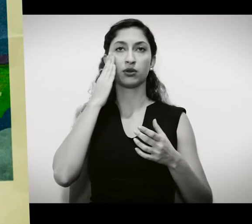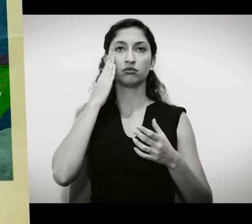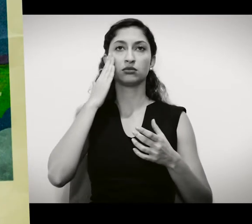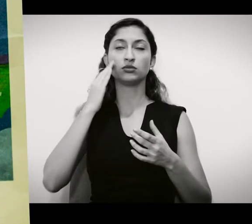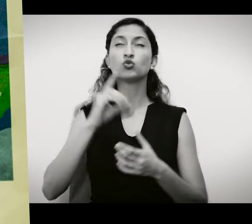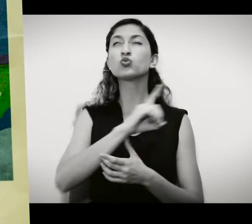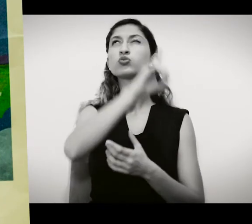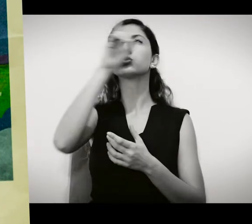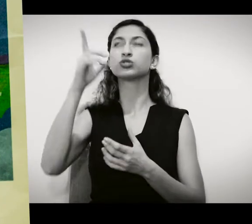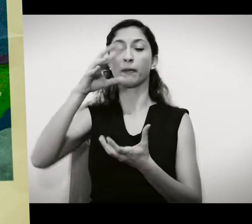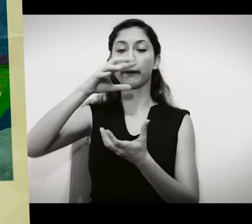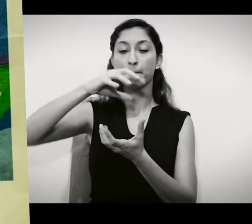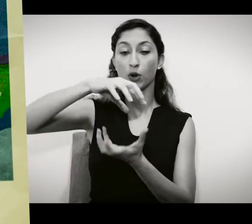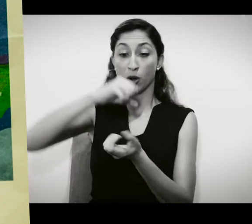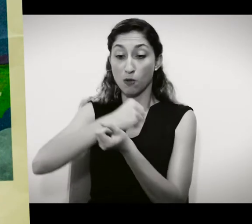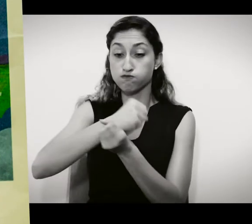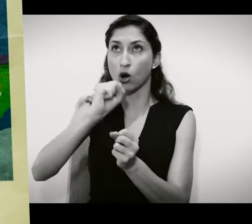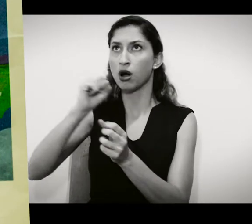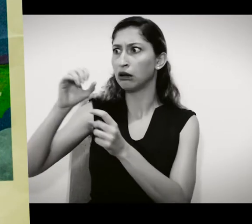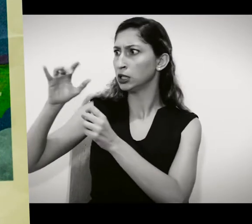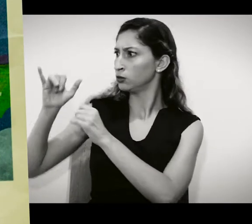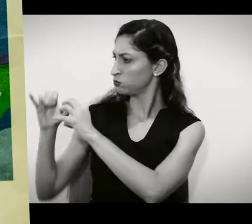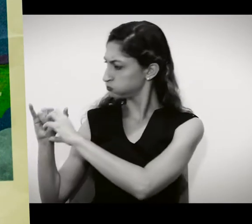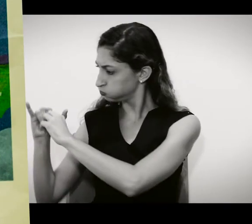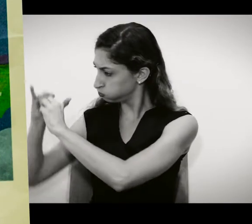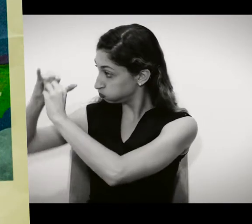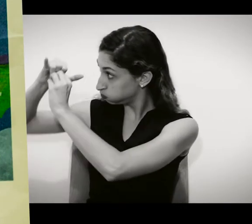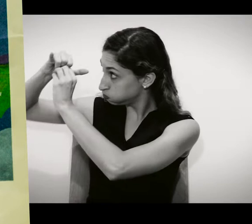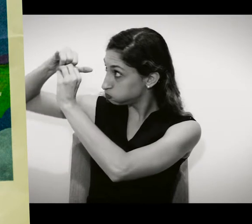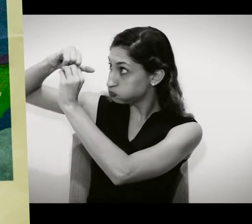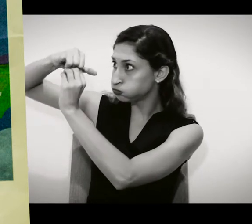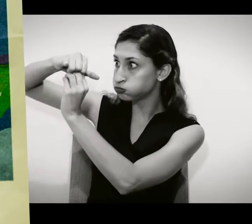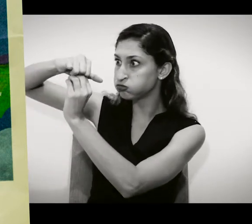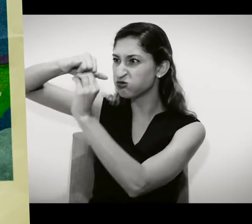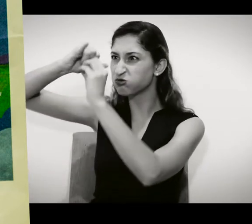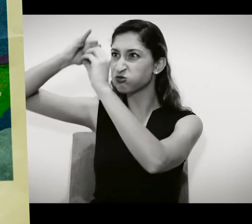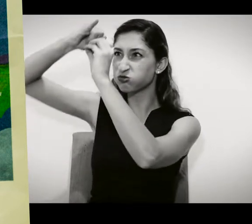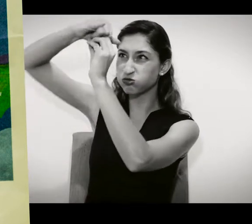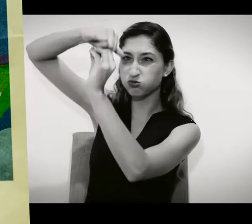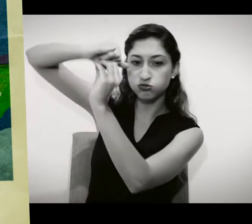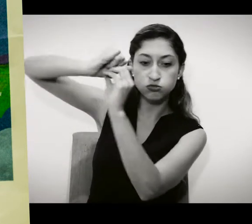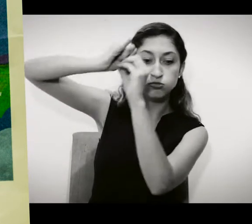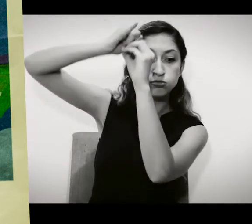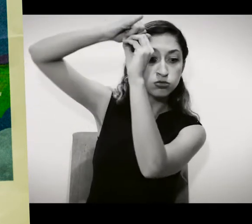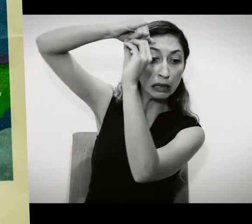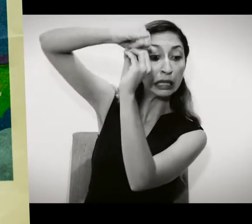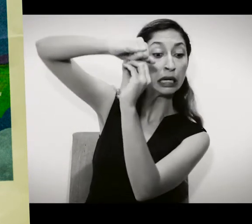bomba boa foi levada por um avião, para destruir uma cidade.